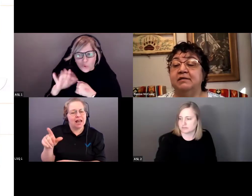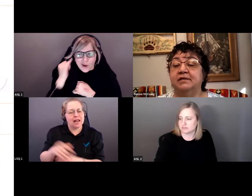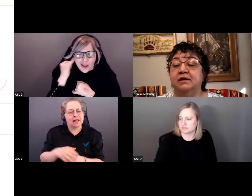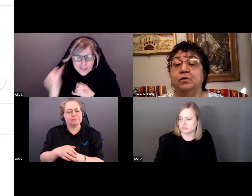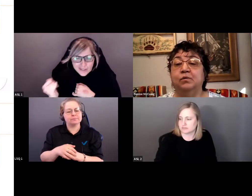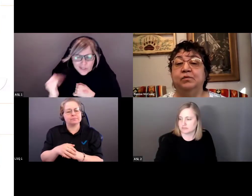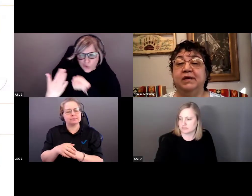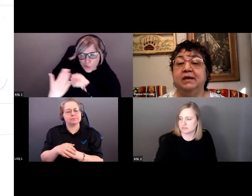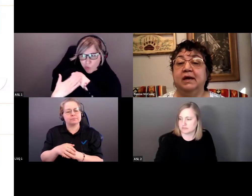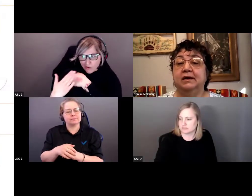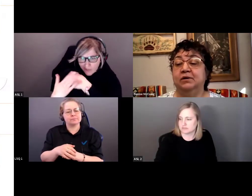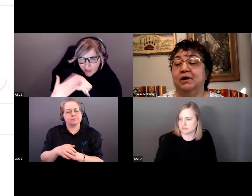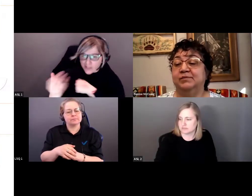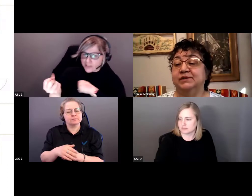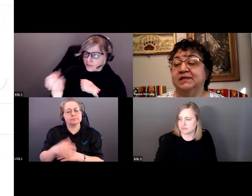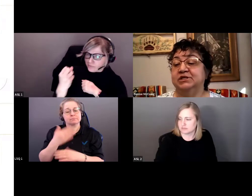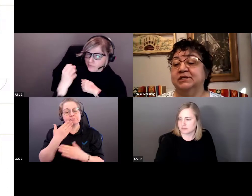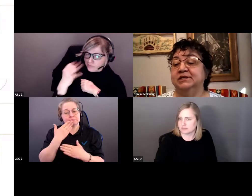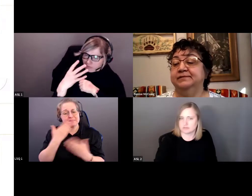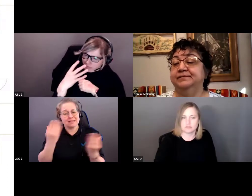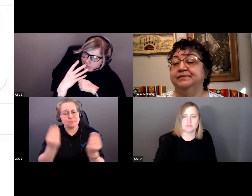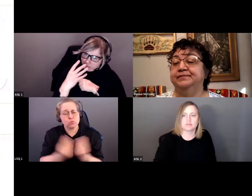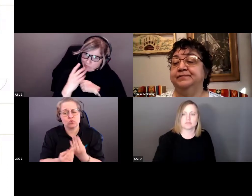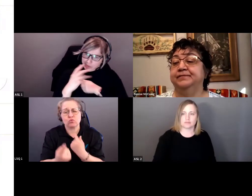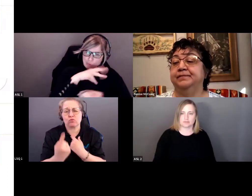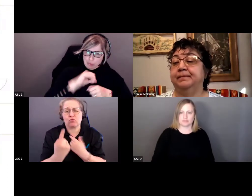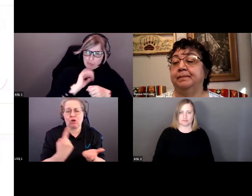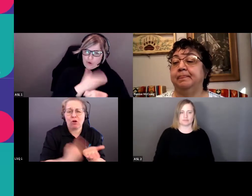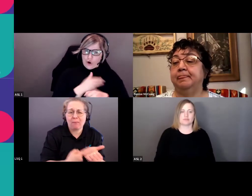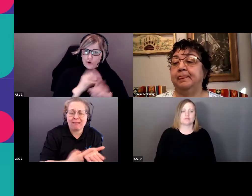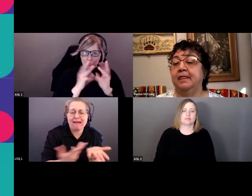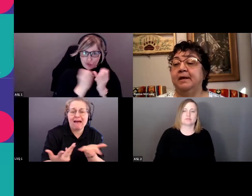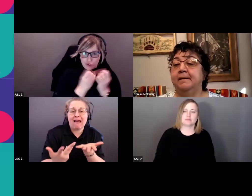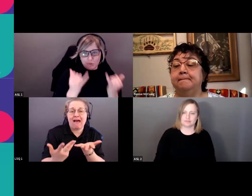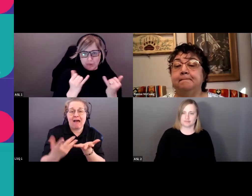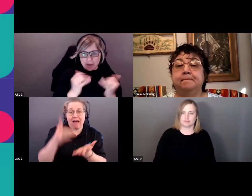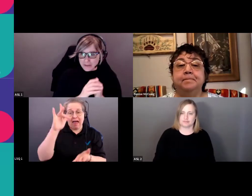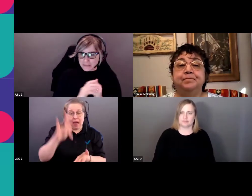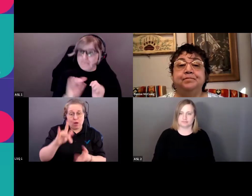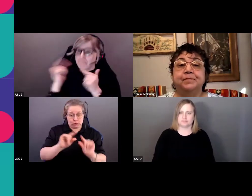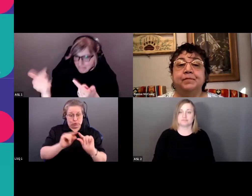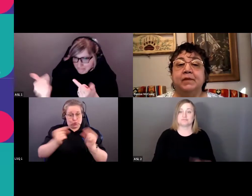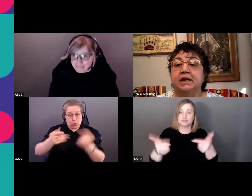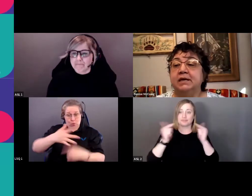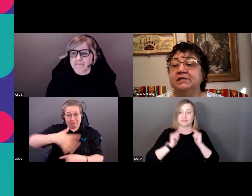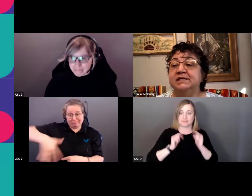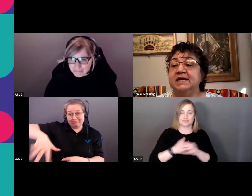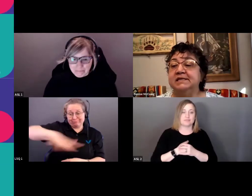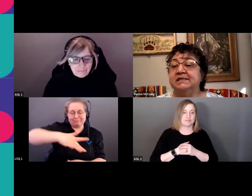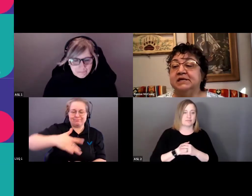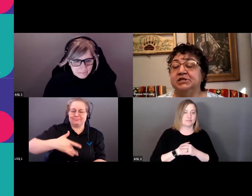pour tous vos commentaires. Je crois que grâce à vous, nous aurons une séance formidable.